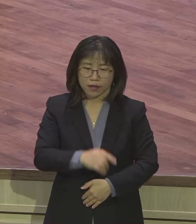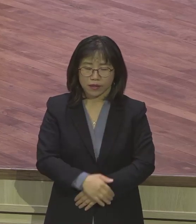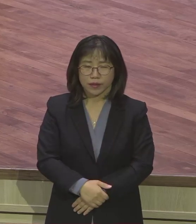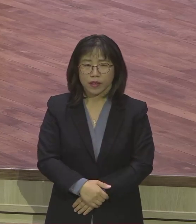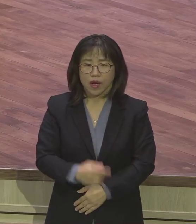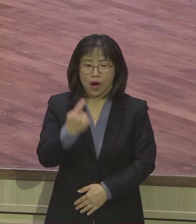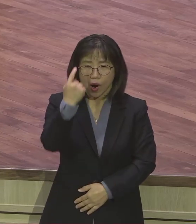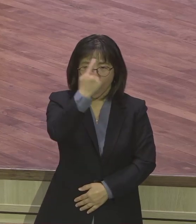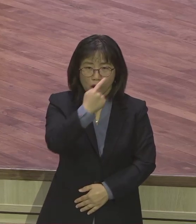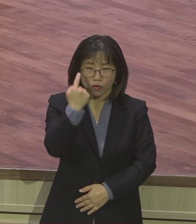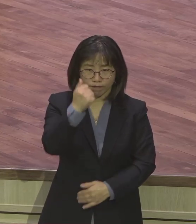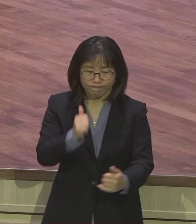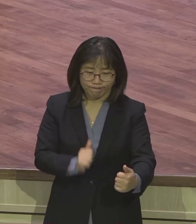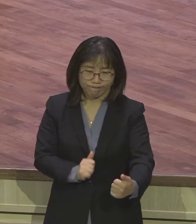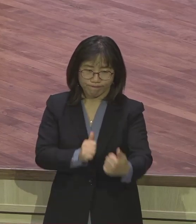아시던 자 이게 중요해요.